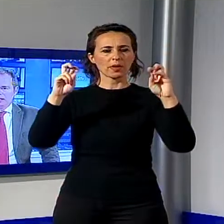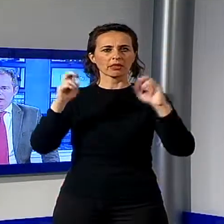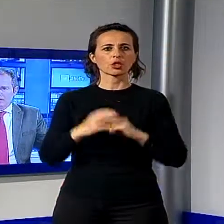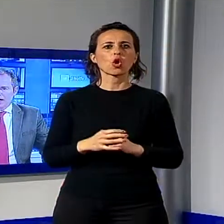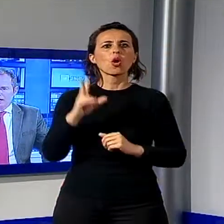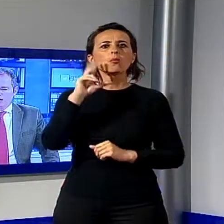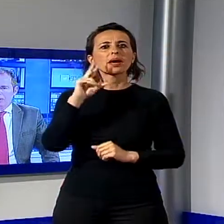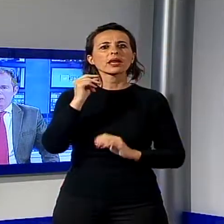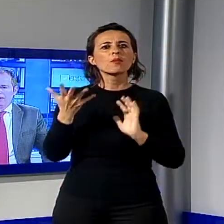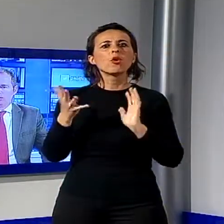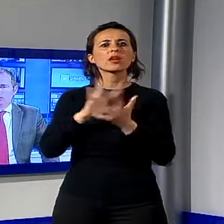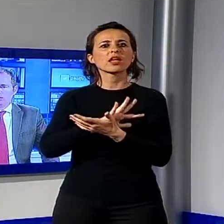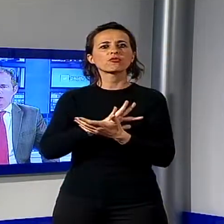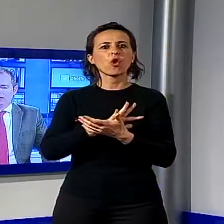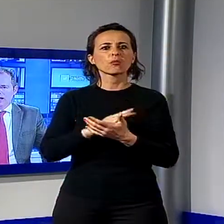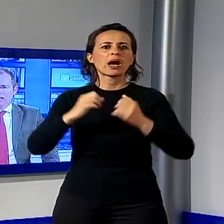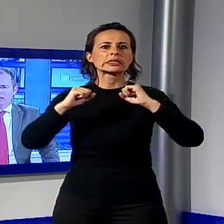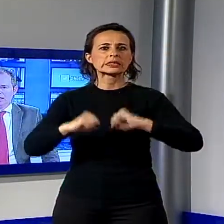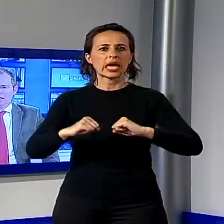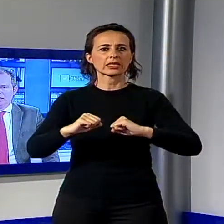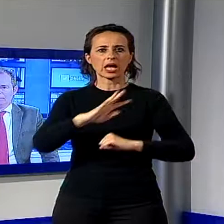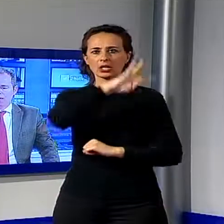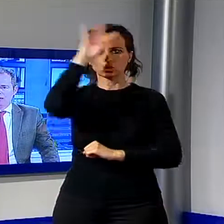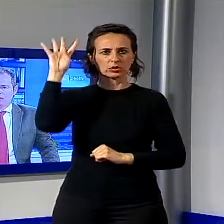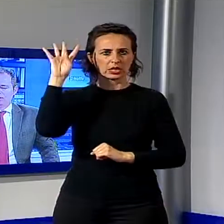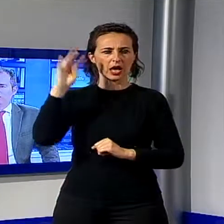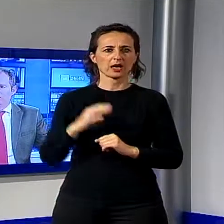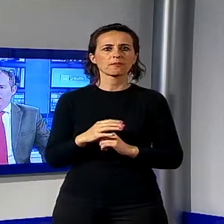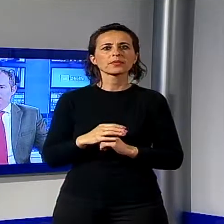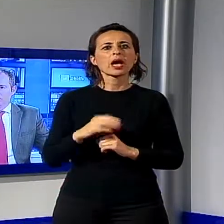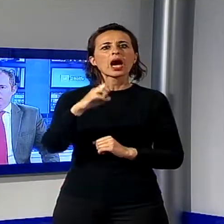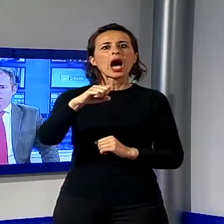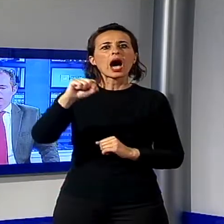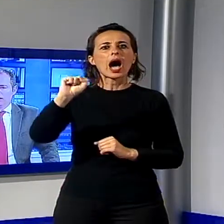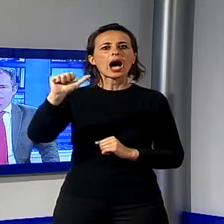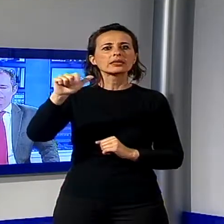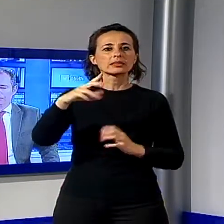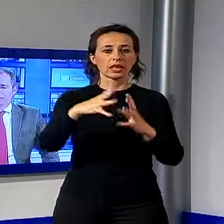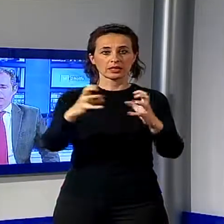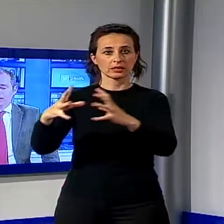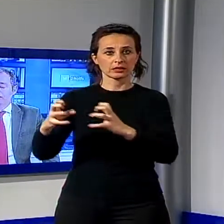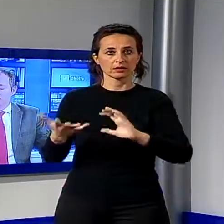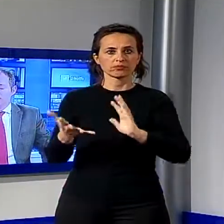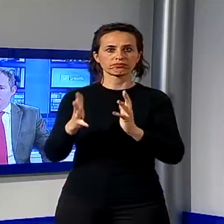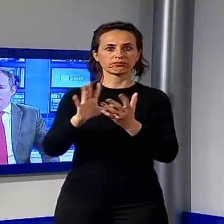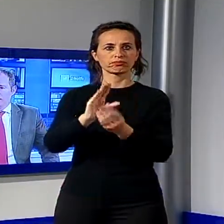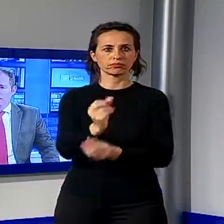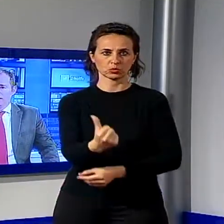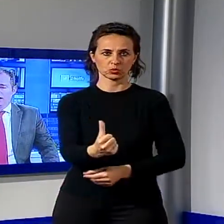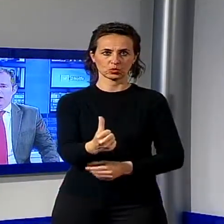toscana, l'accorpamento delle ASL. Abbiamo intervistato l'assessore regionale alla